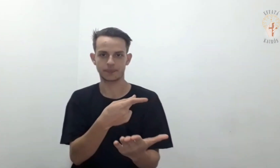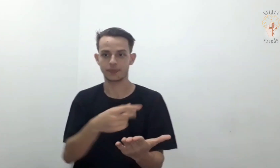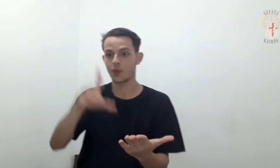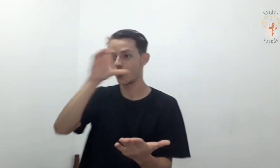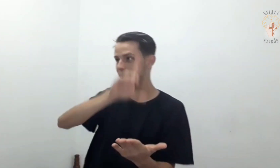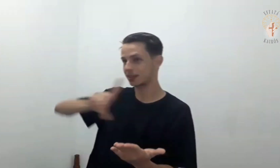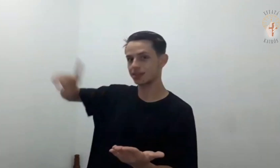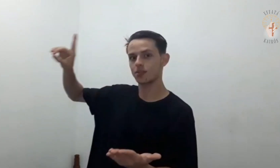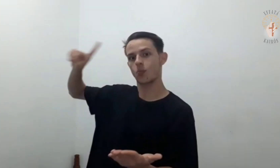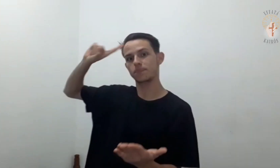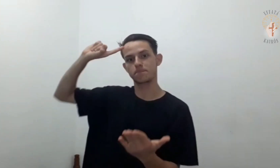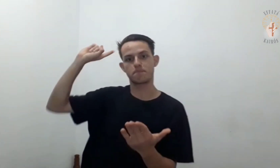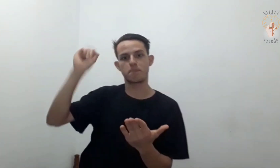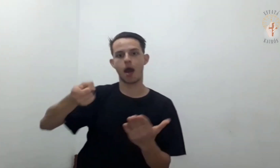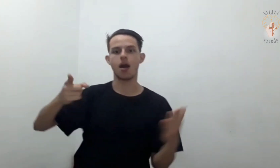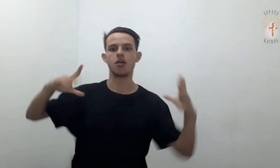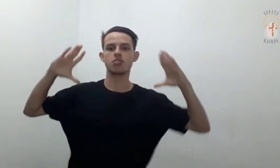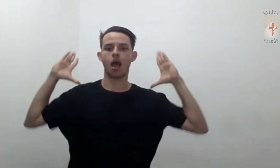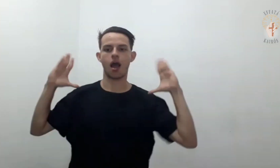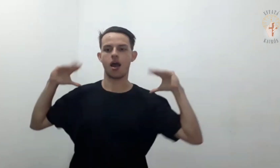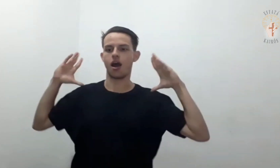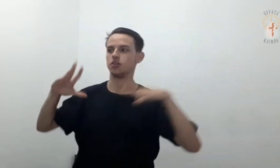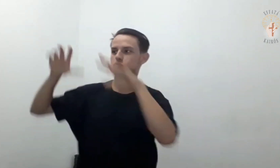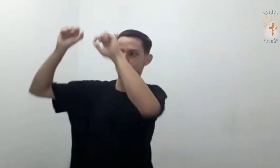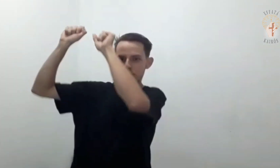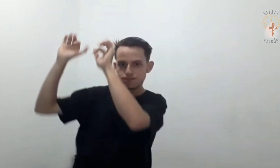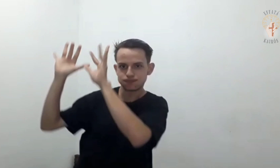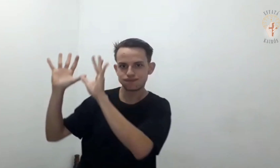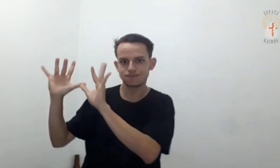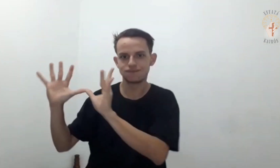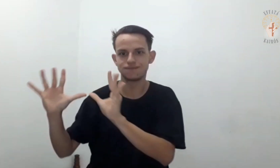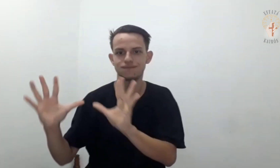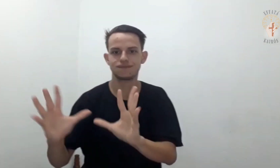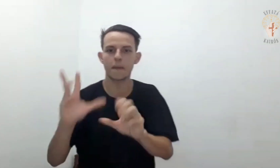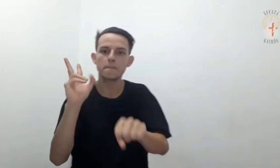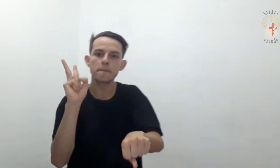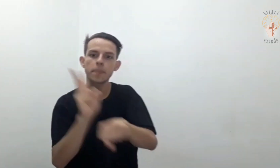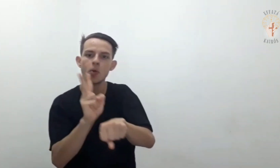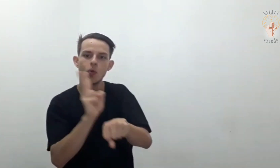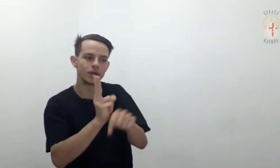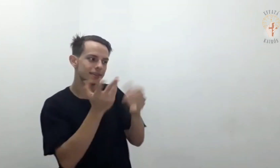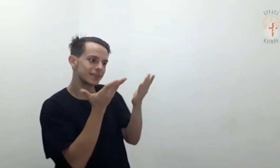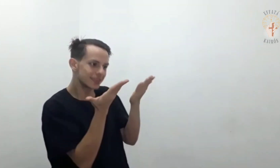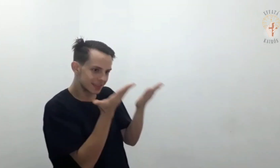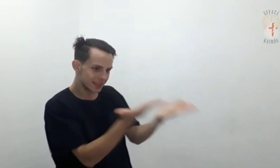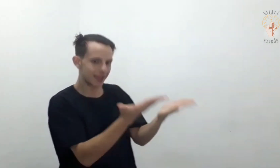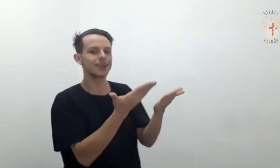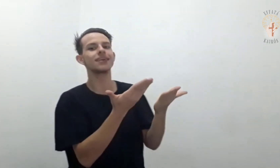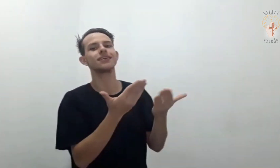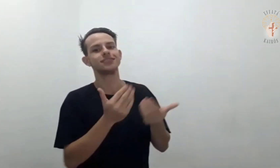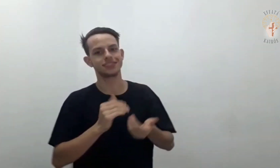Deus dará ordens aos seus anjos a teu respeito